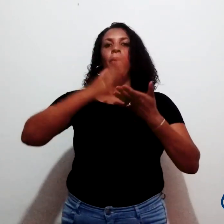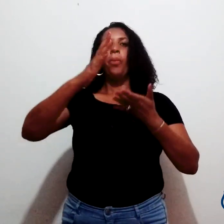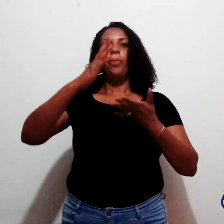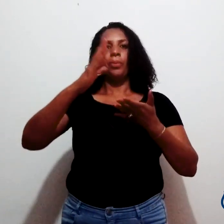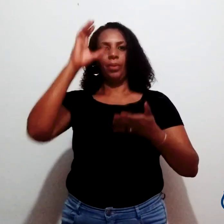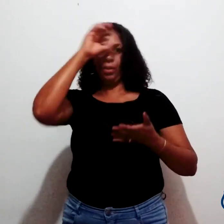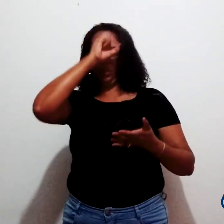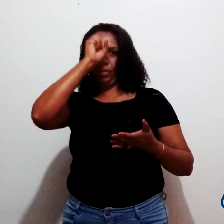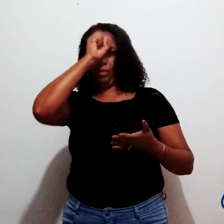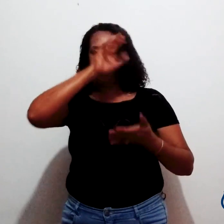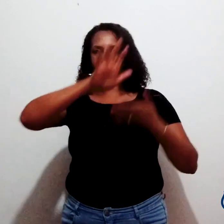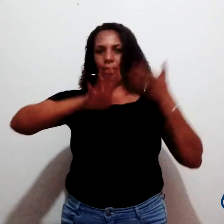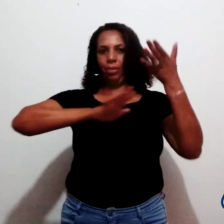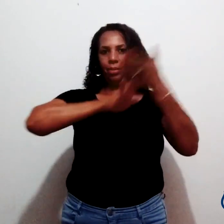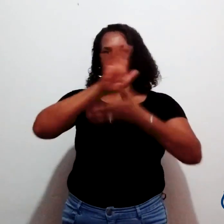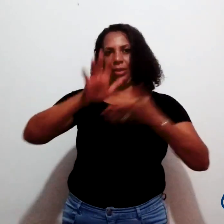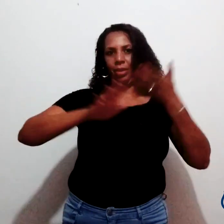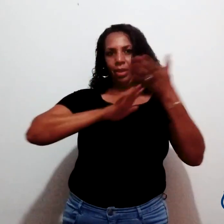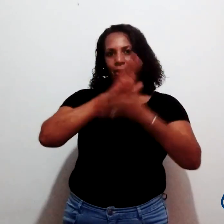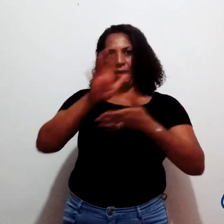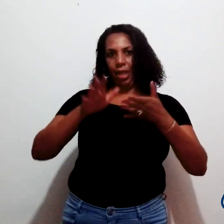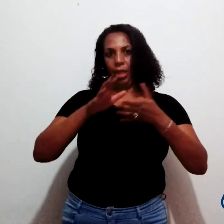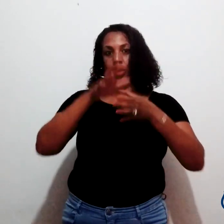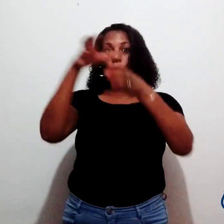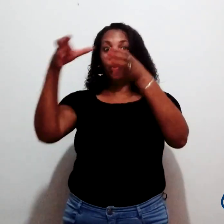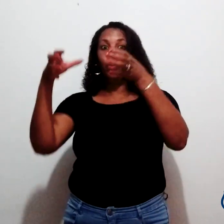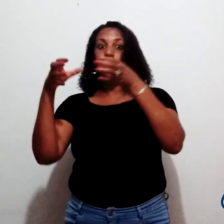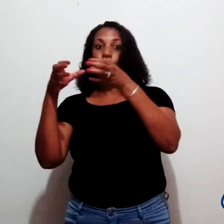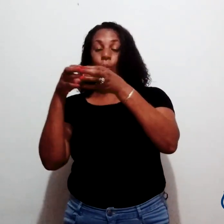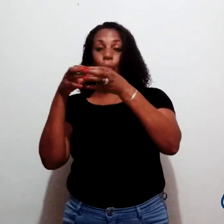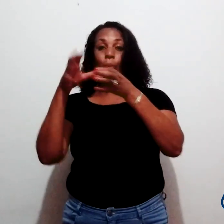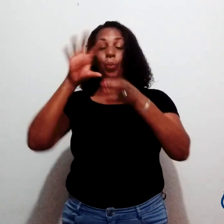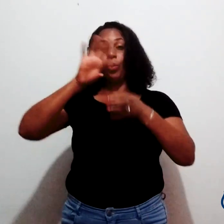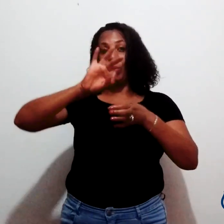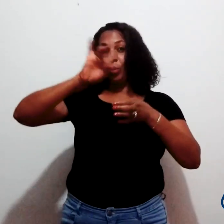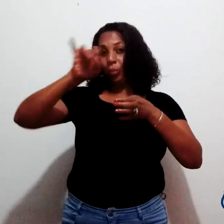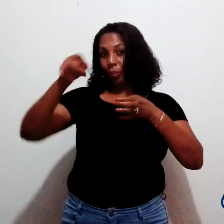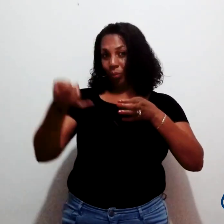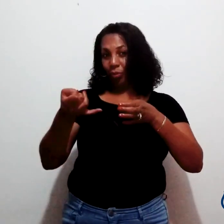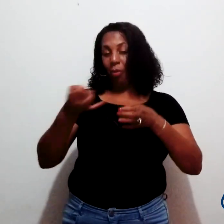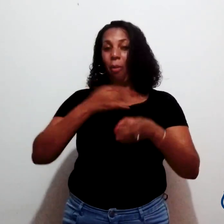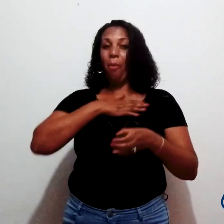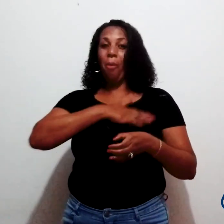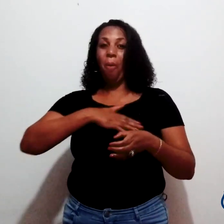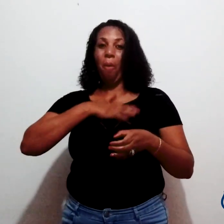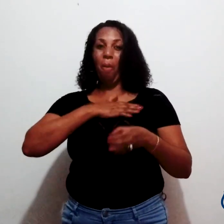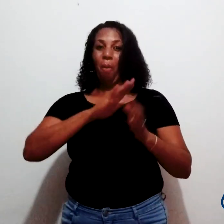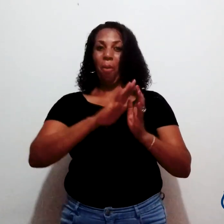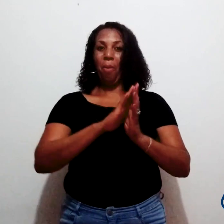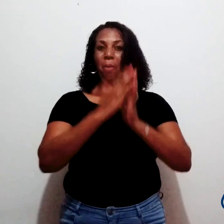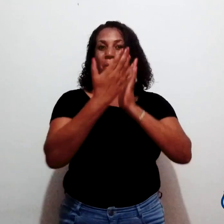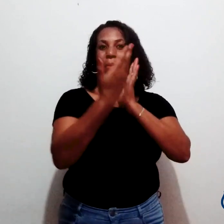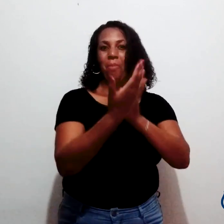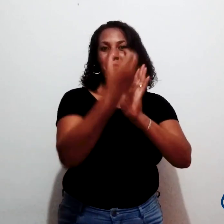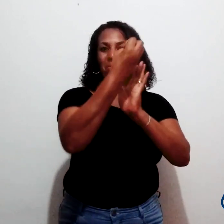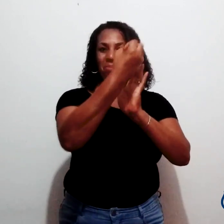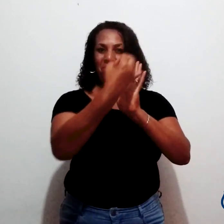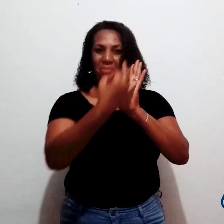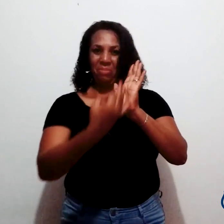comecei a estudar Libras, né, com o grupo dos Testemunhas de Jeová. E aí eu estava